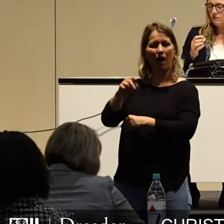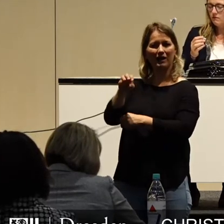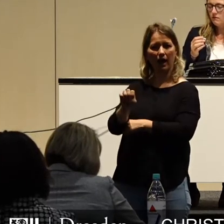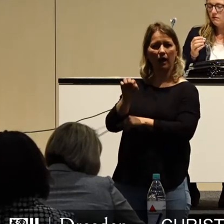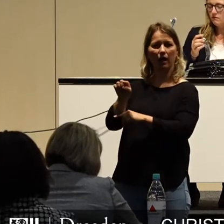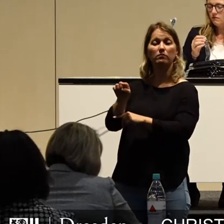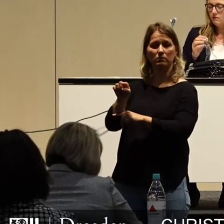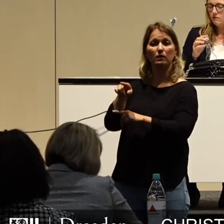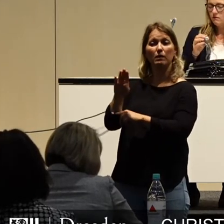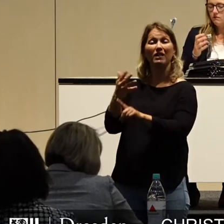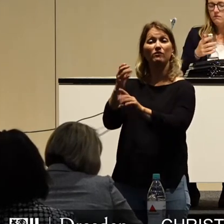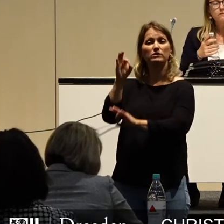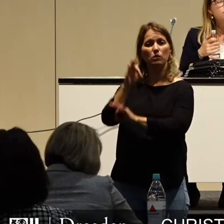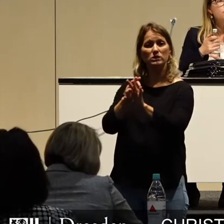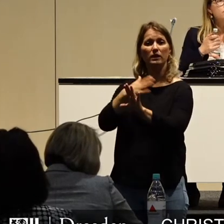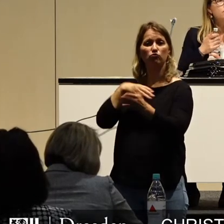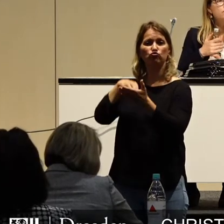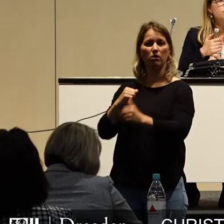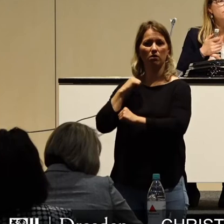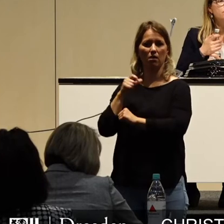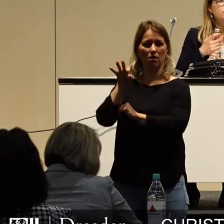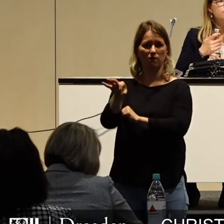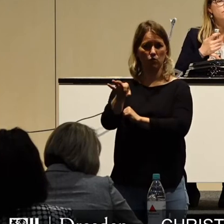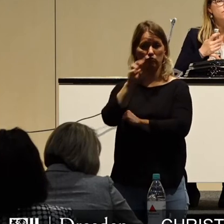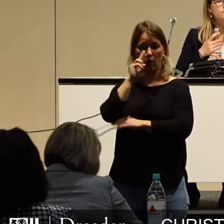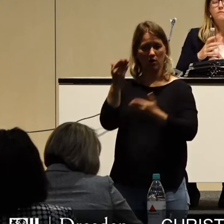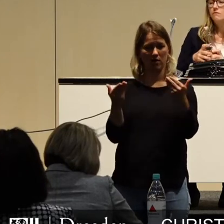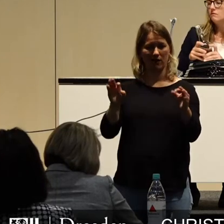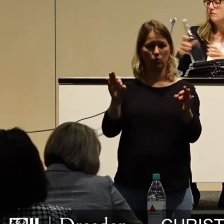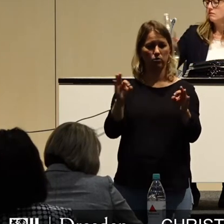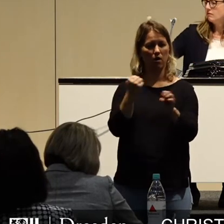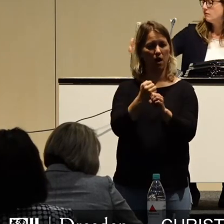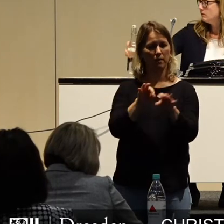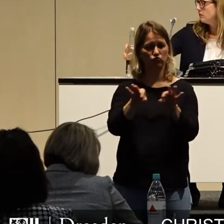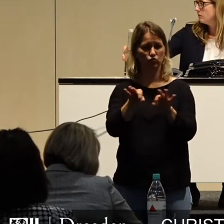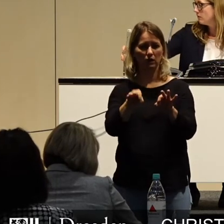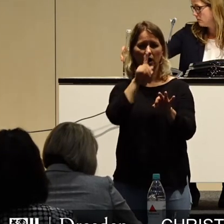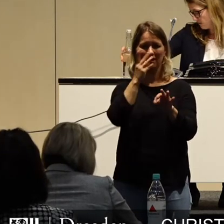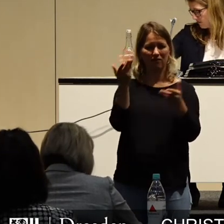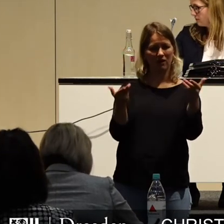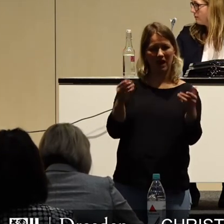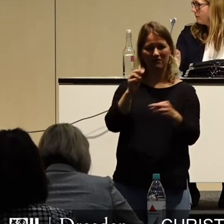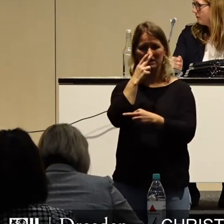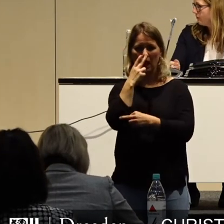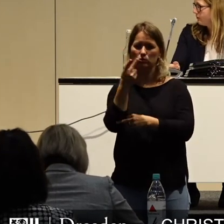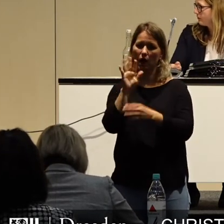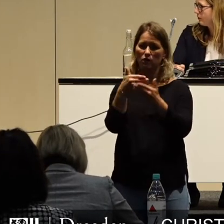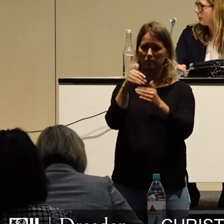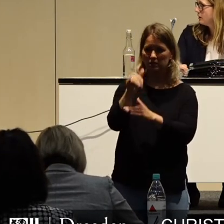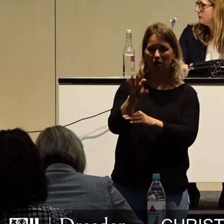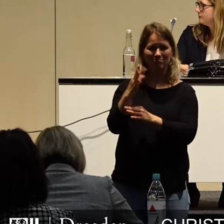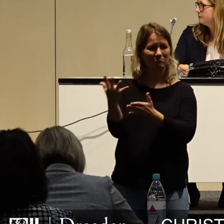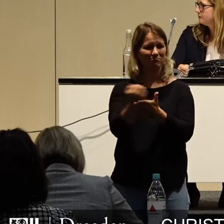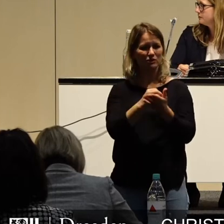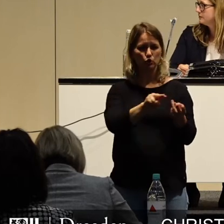50 Prozent in Trägerschaft der Stadt. Da tut ein Vergleich gut, wie man Arbeit strukturieren und vergleichen kann, wie man Aufgaben effizient umsetzt und wie man auch in